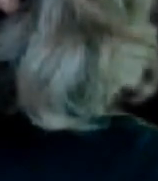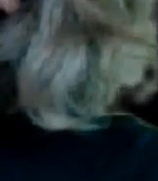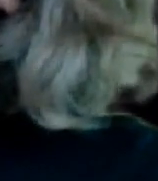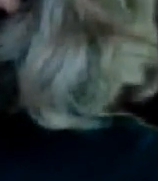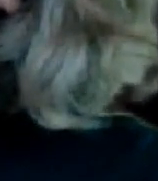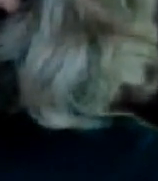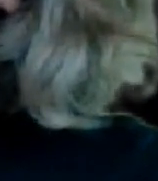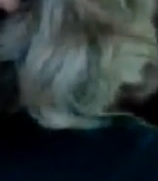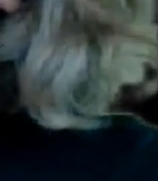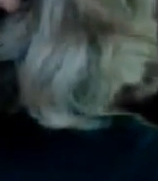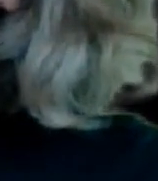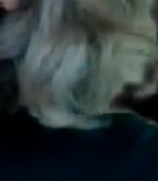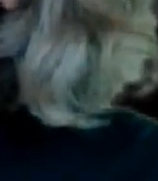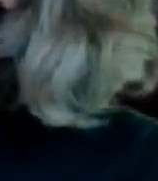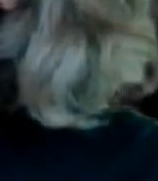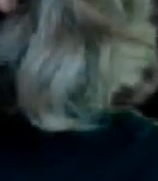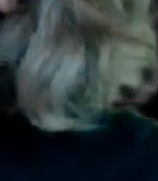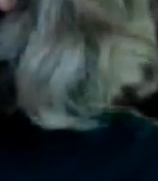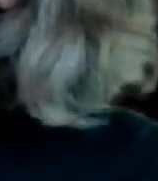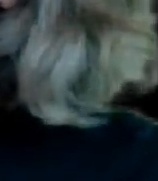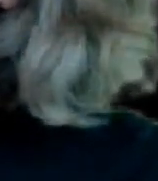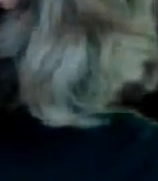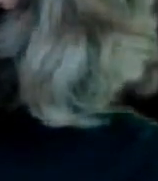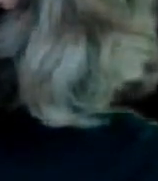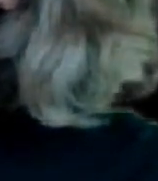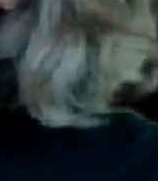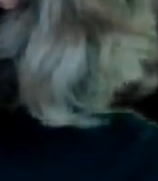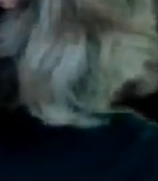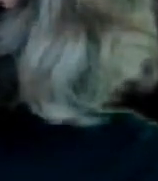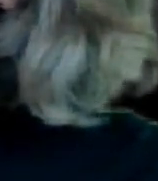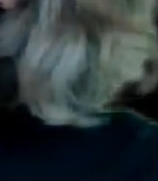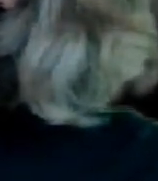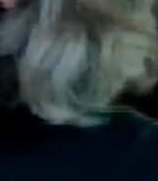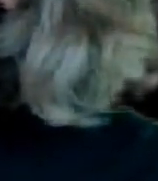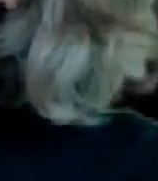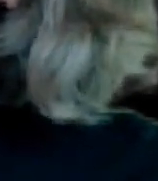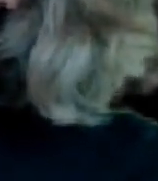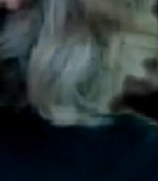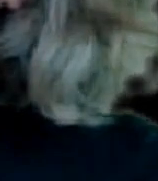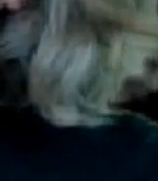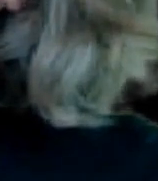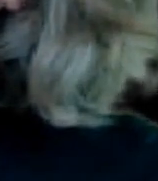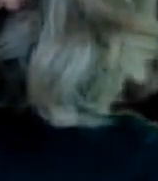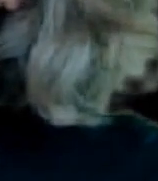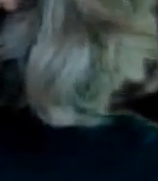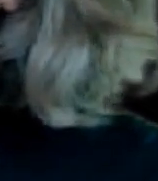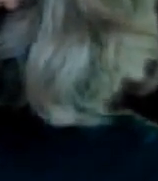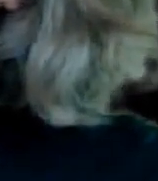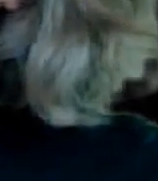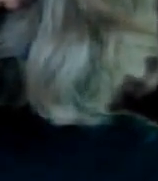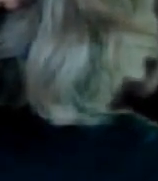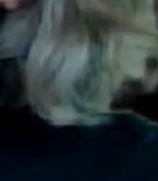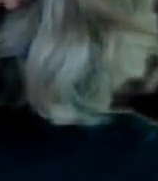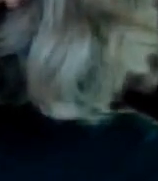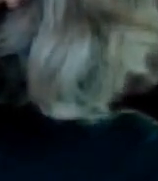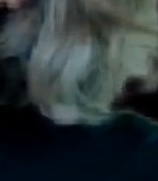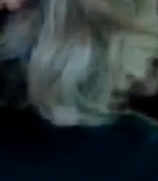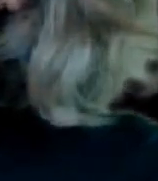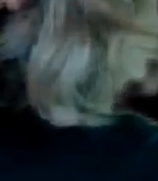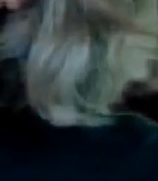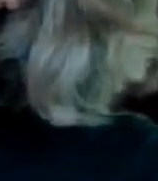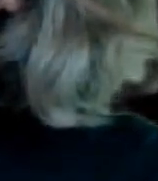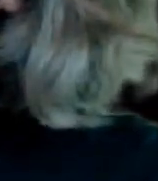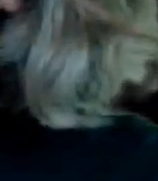la cuarta transformación Eso es lo que tiene que ver Comunicación social Y que se deje de estar Con sus inmadureces De